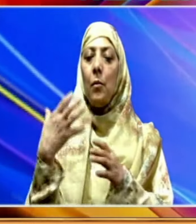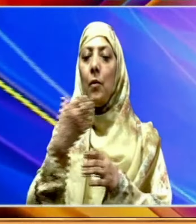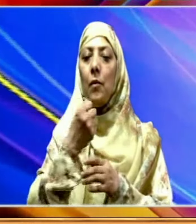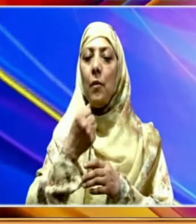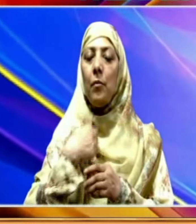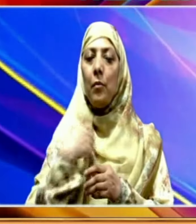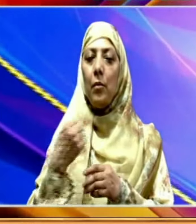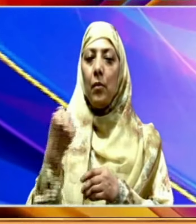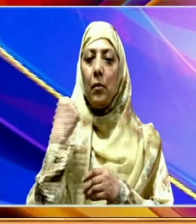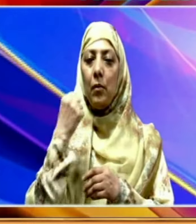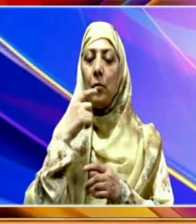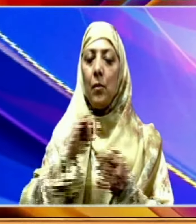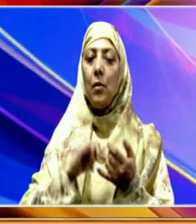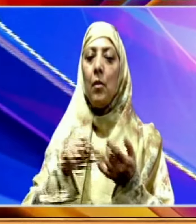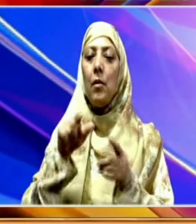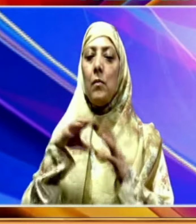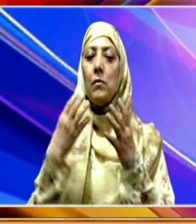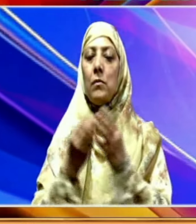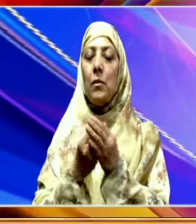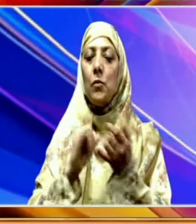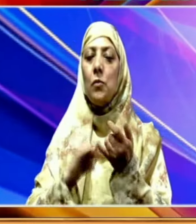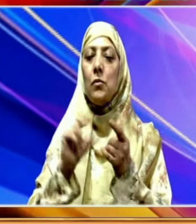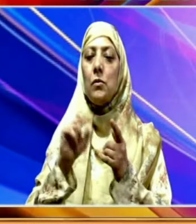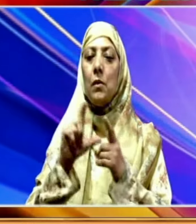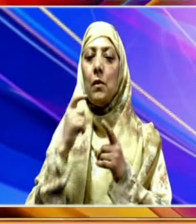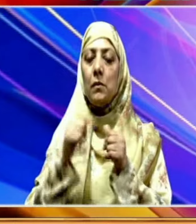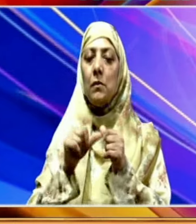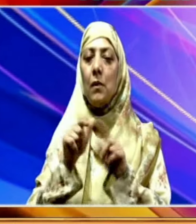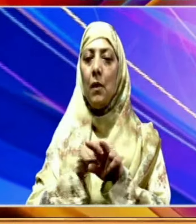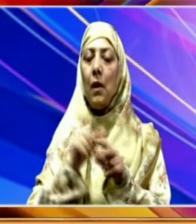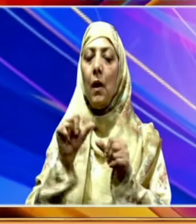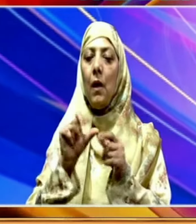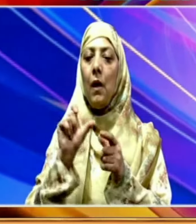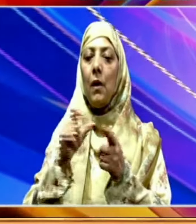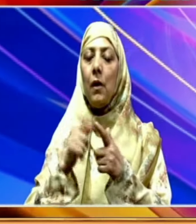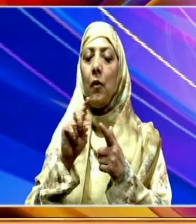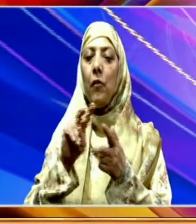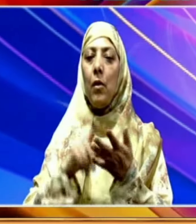متحرک سماج کے لیے مل جل کر کام کرنا چاہیے